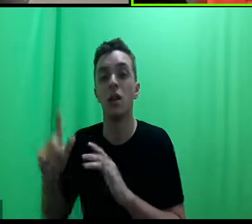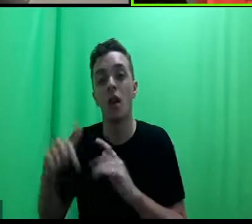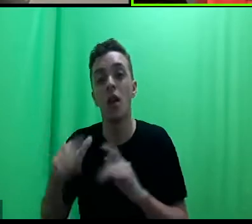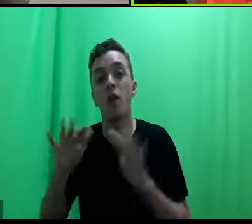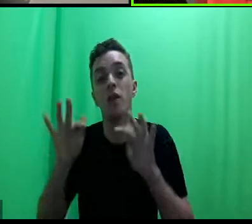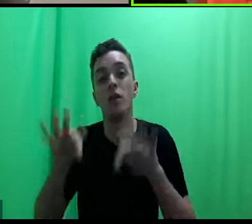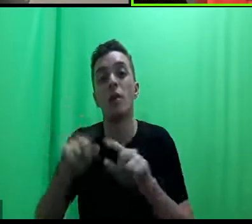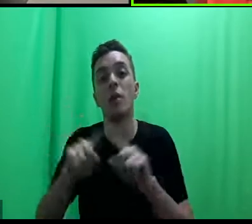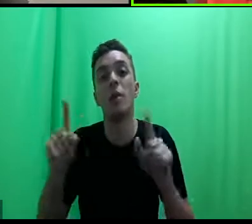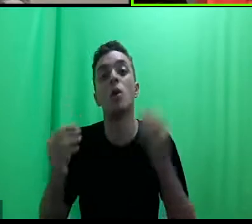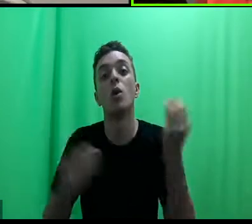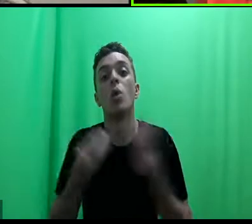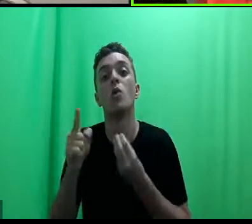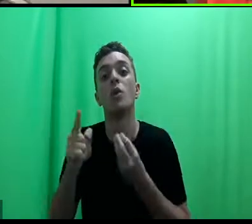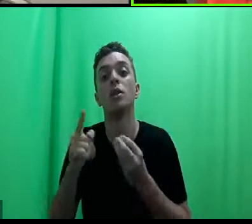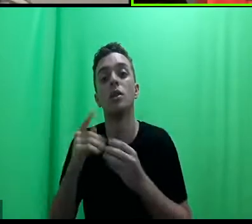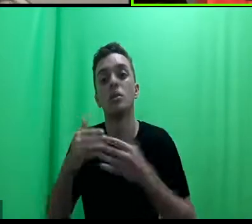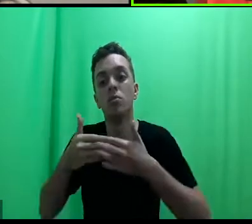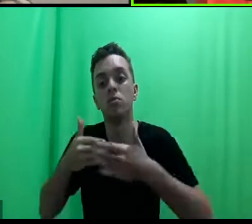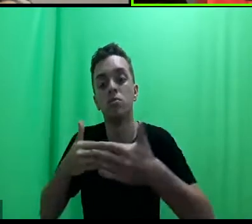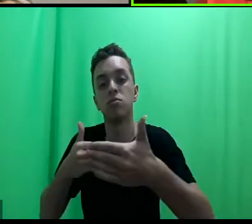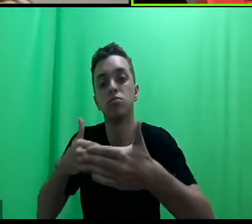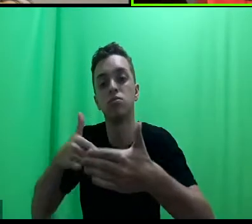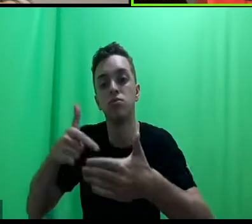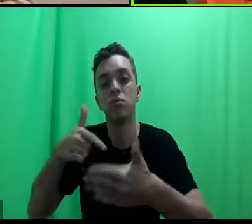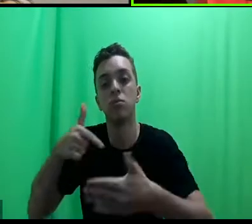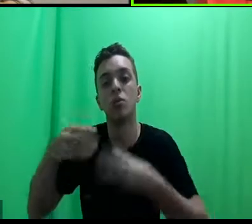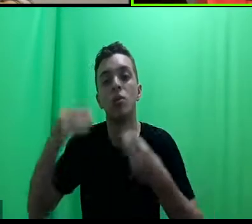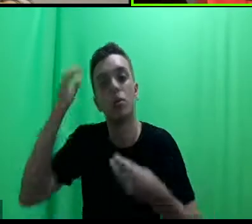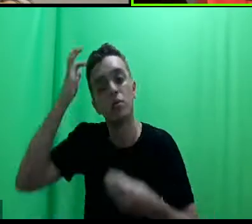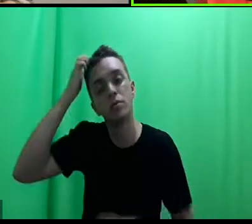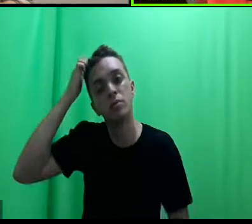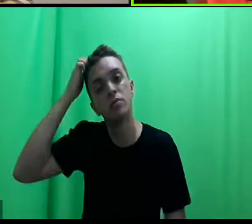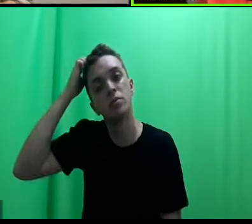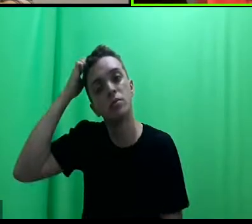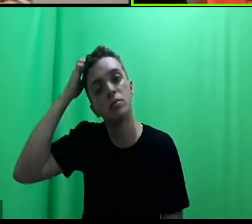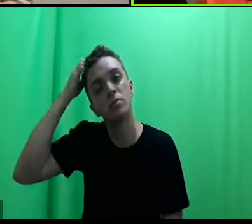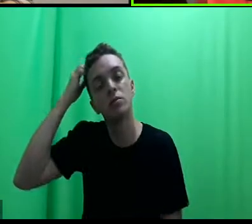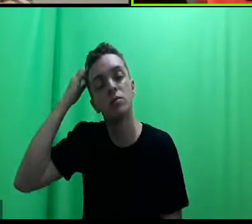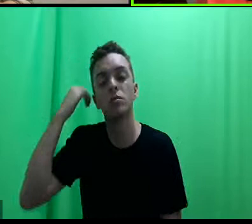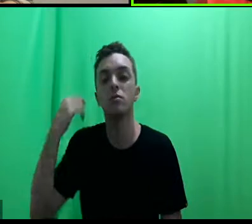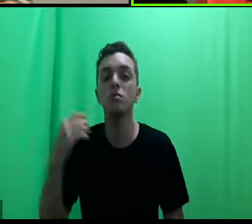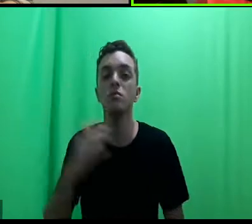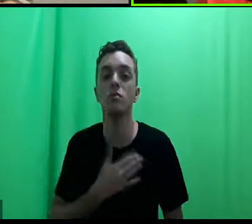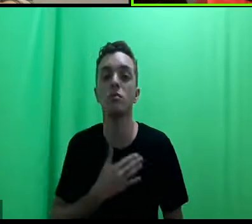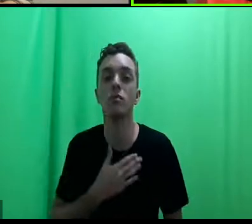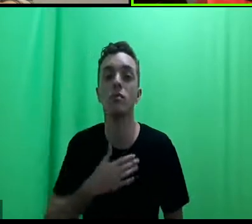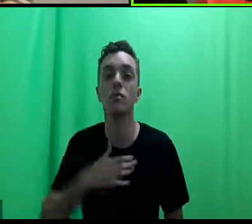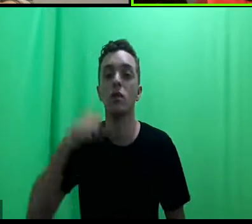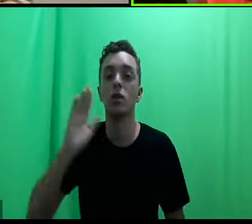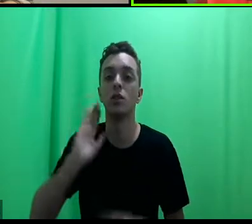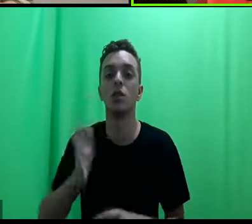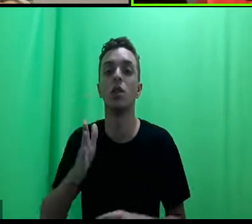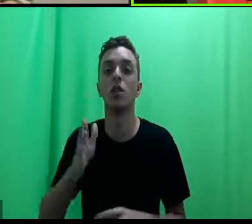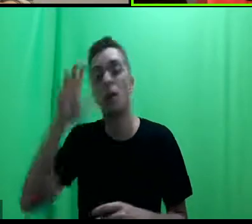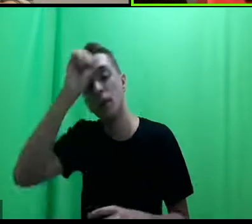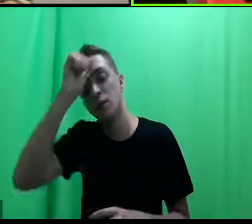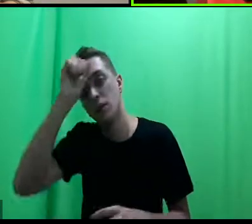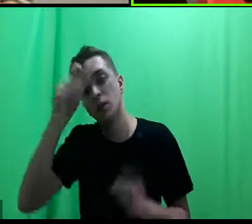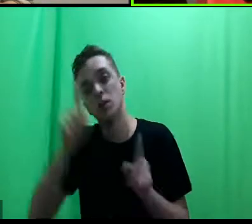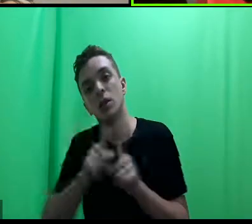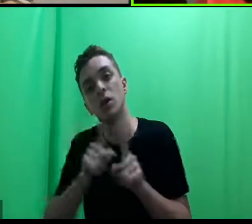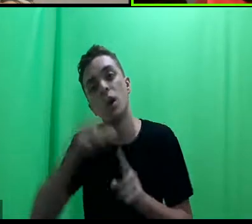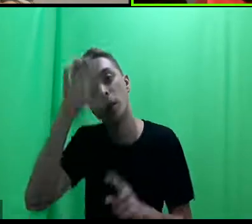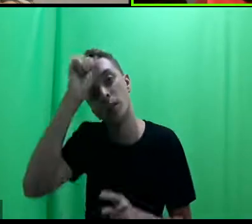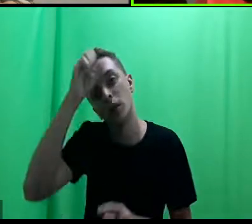você quantifica, não é um processo? Isso, para mim, já o processo, já a aprendizagem, o desaprender e o